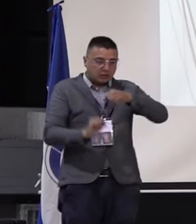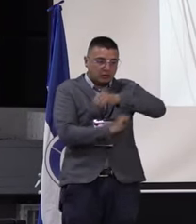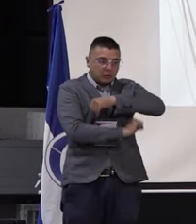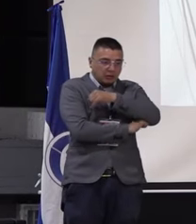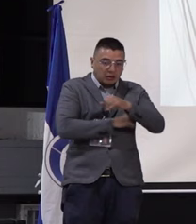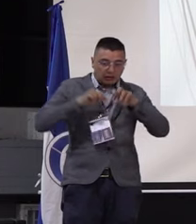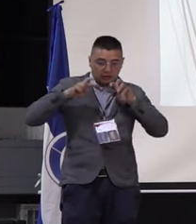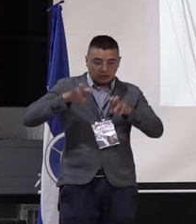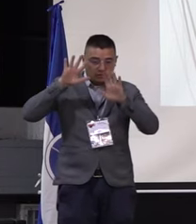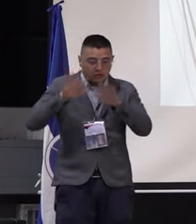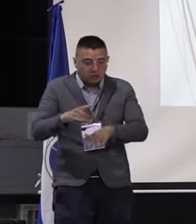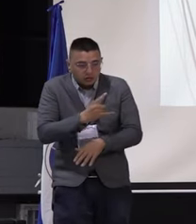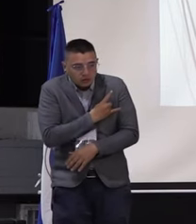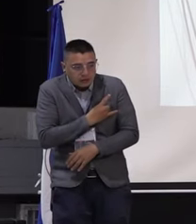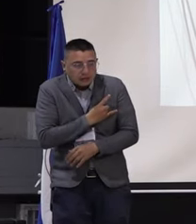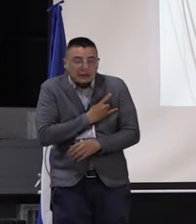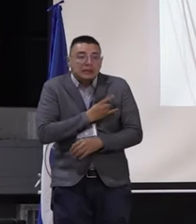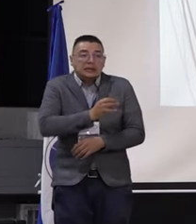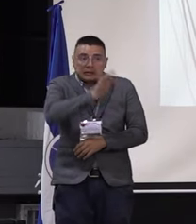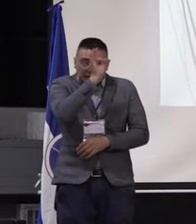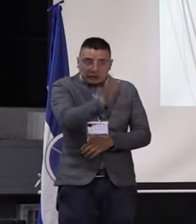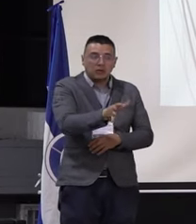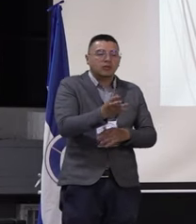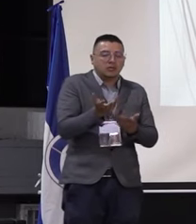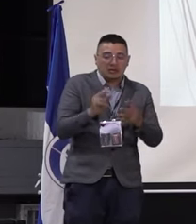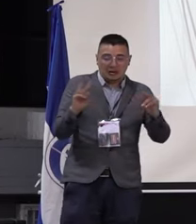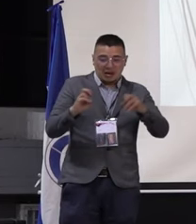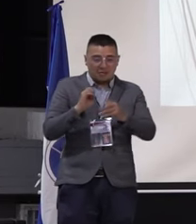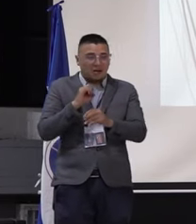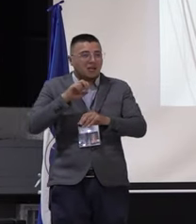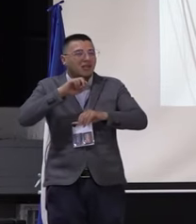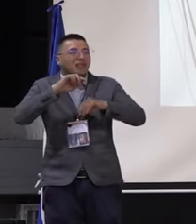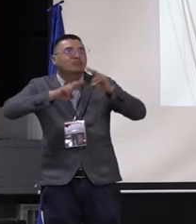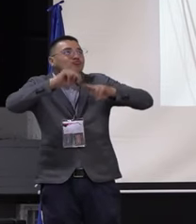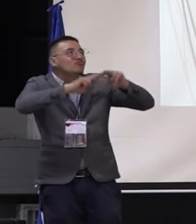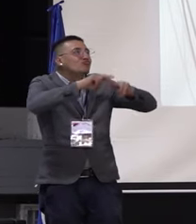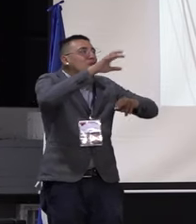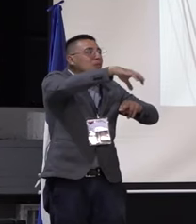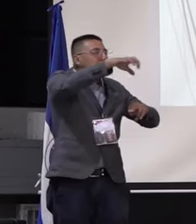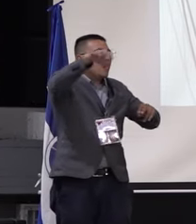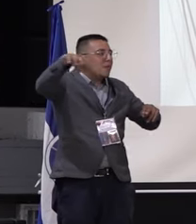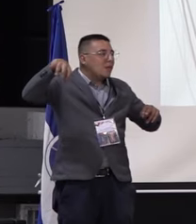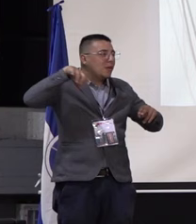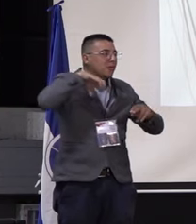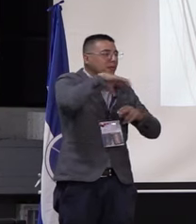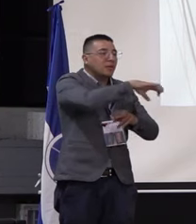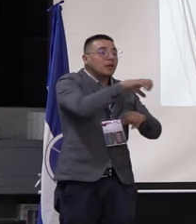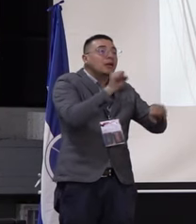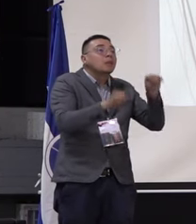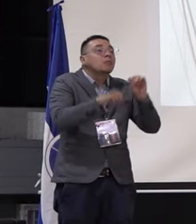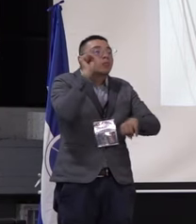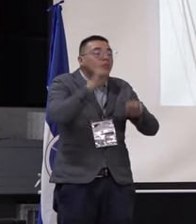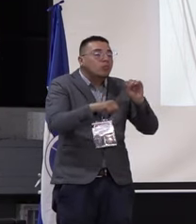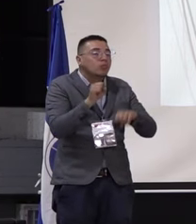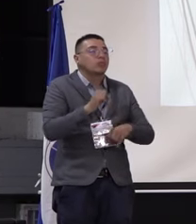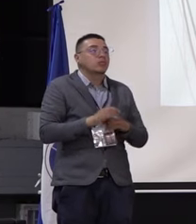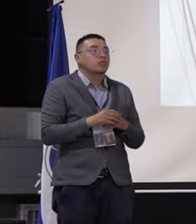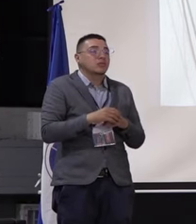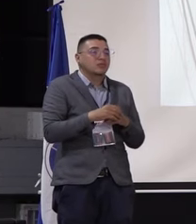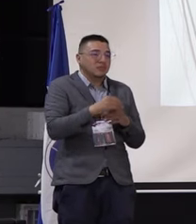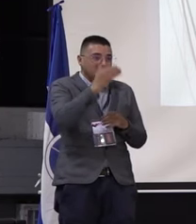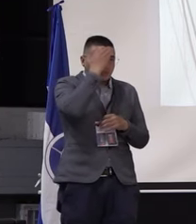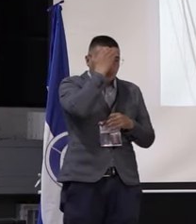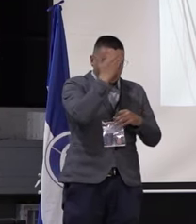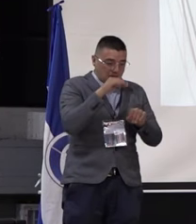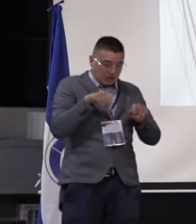investigación en la universidad, seguramente también en infraestructura. Y probablemente, algo que